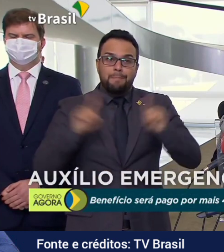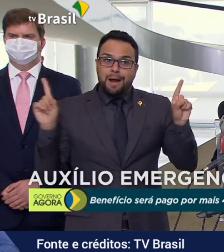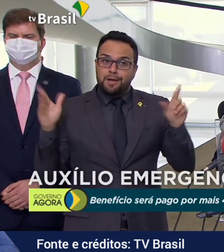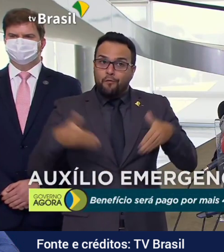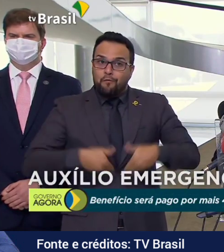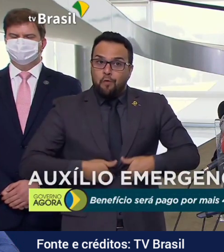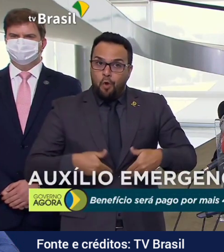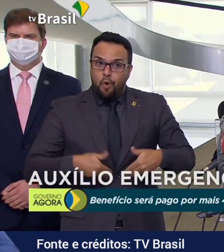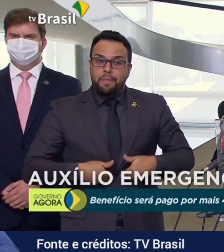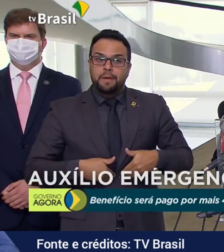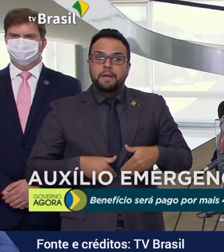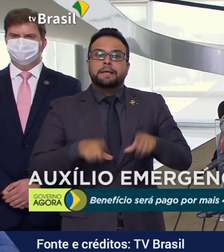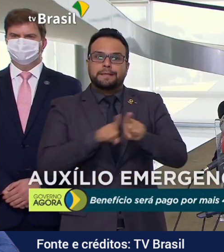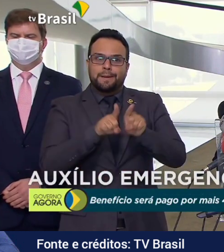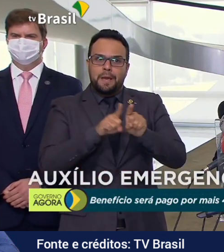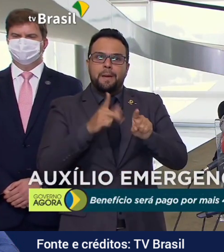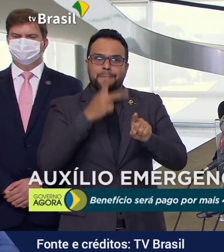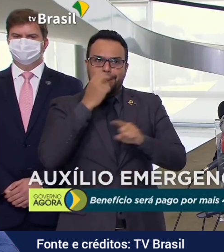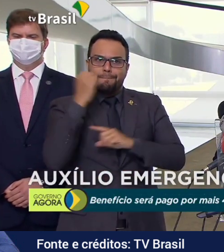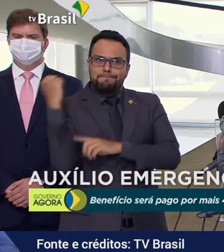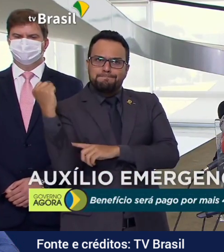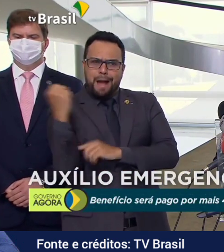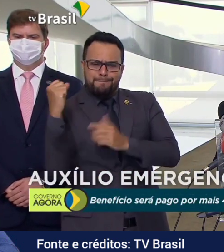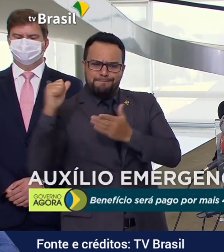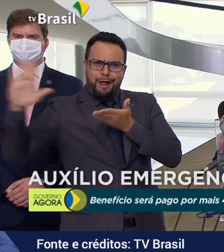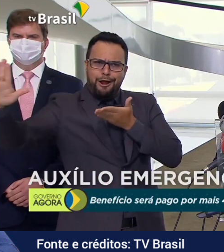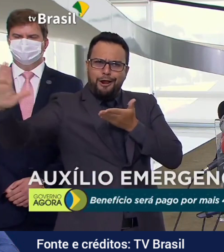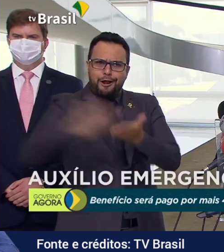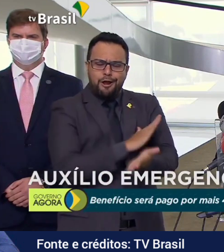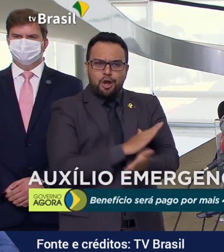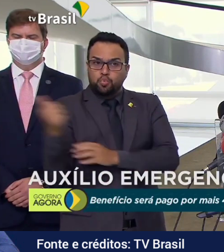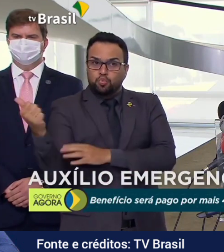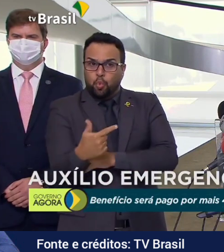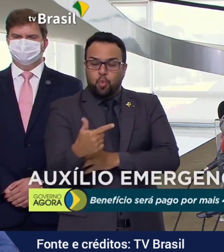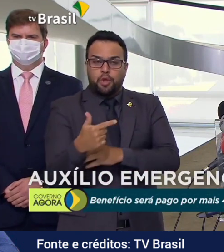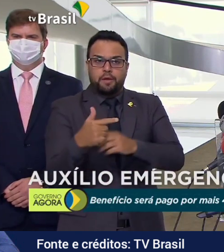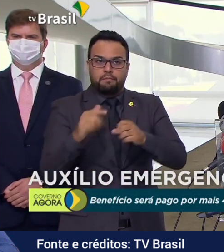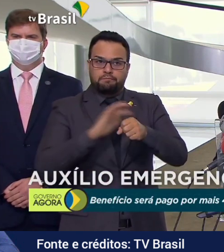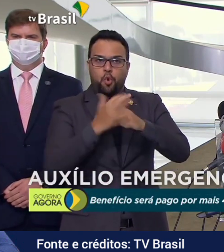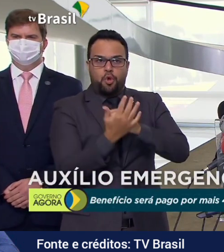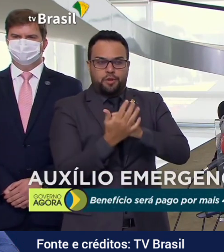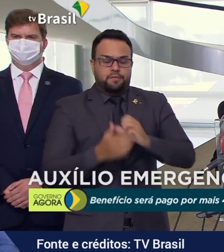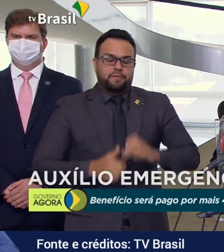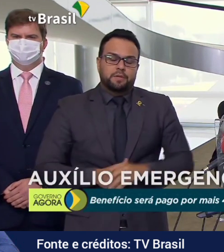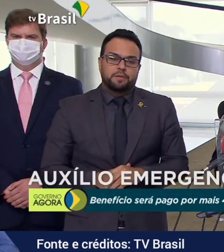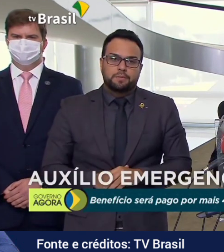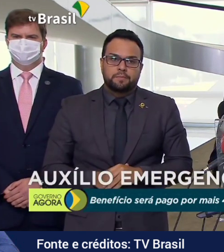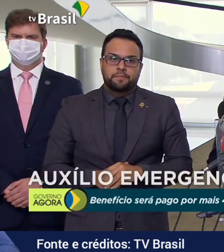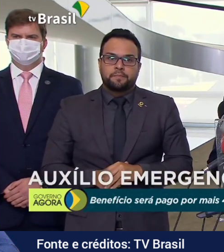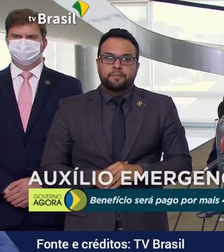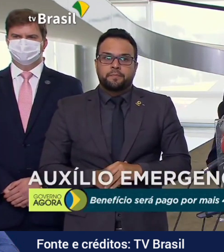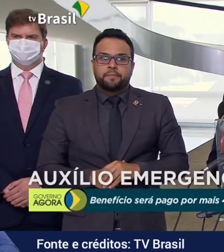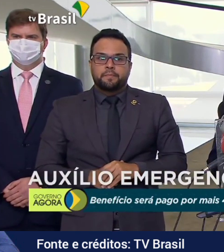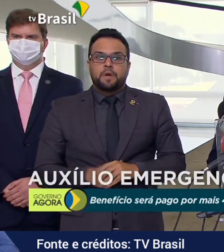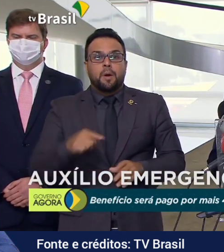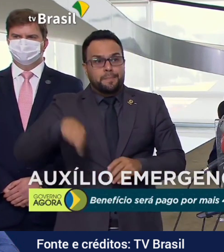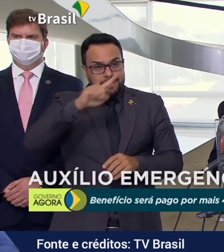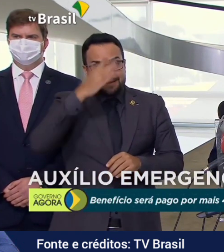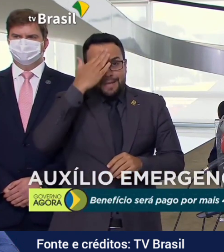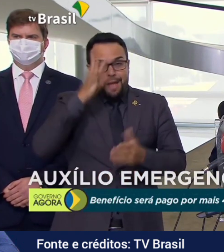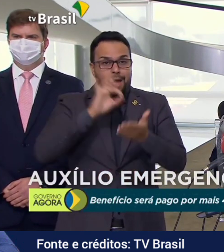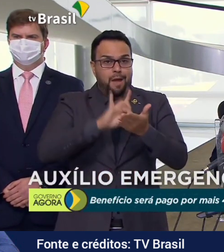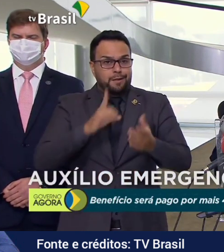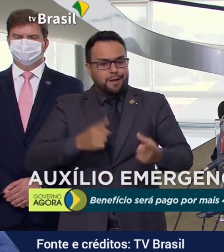fome mata muito mais do que o próprio vírus. Temos que enfrentar a realidade.